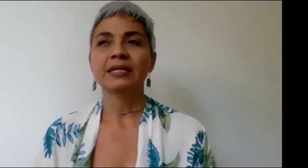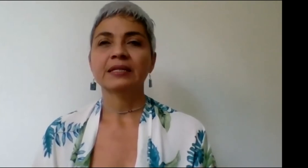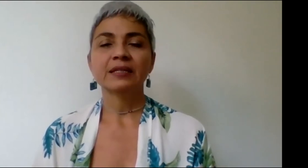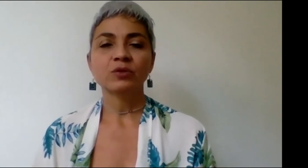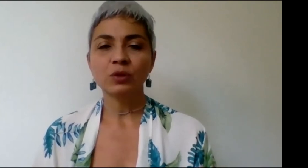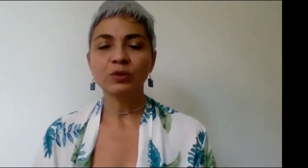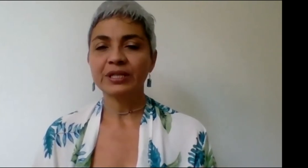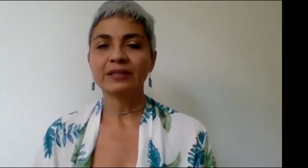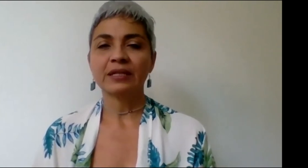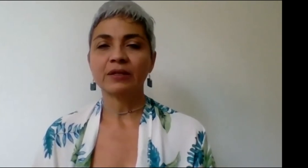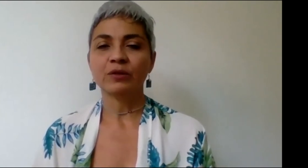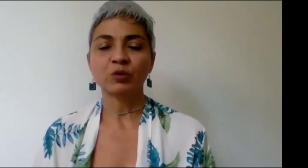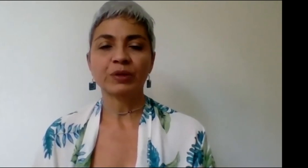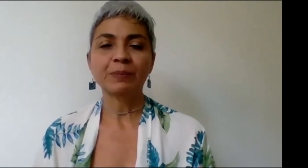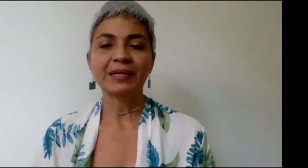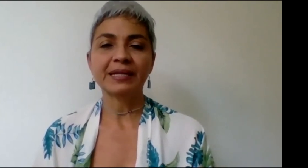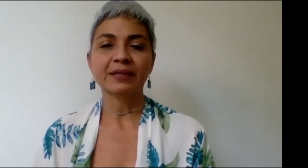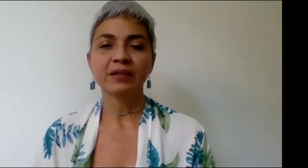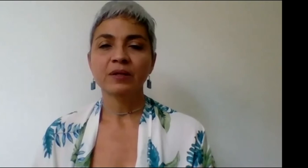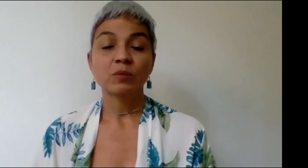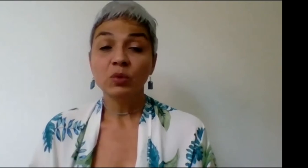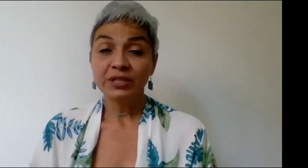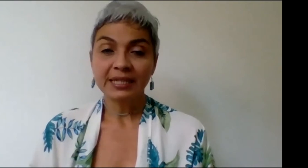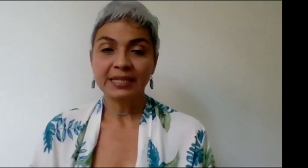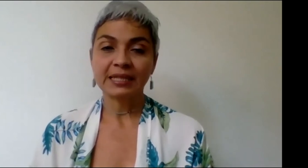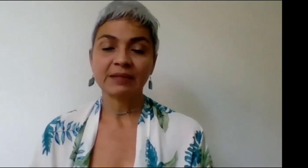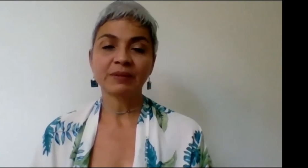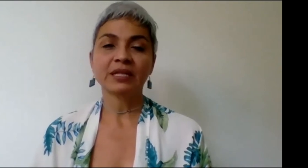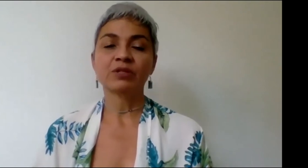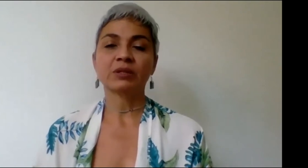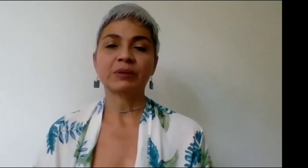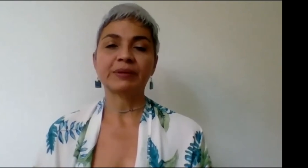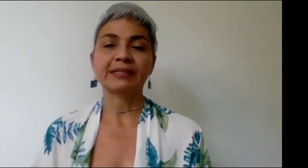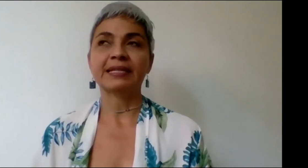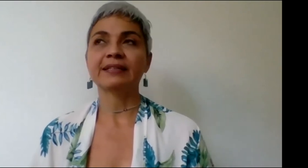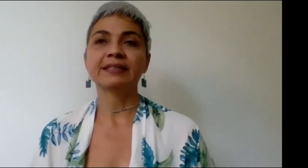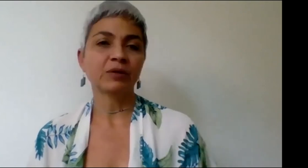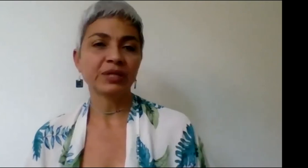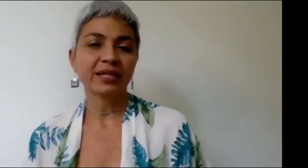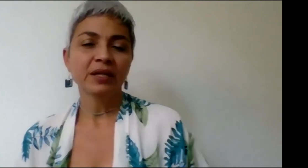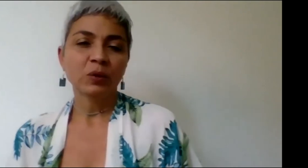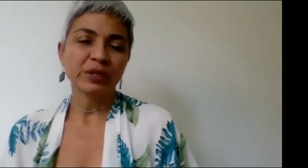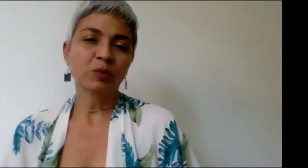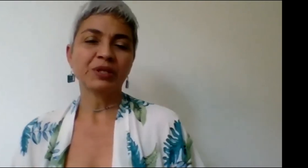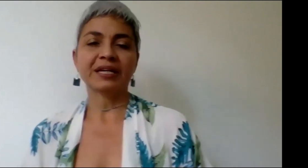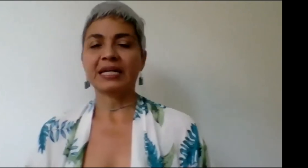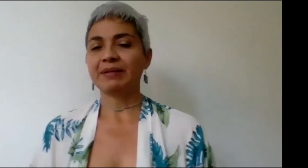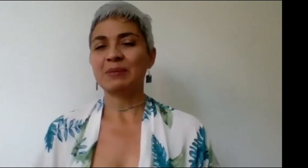desde sus luchas, nos pueden plantear muchas alternativas para que nuestra universidad sea una comunidad cada vez